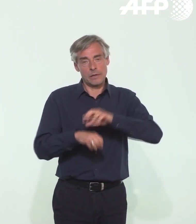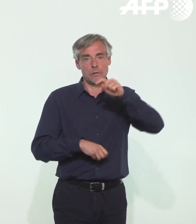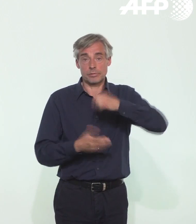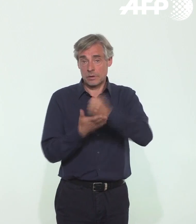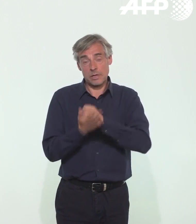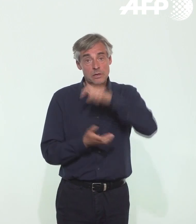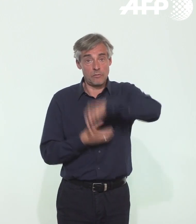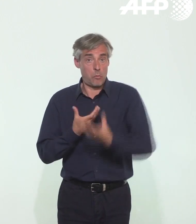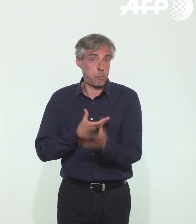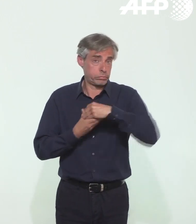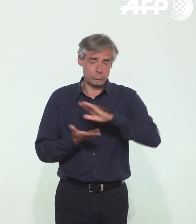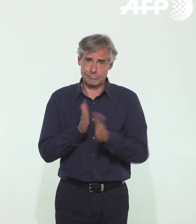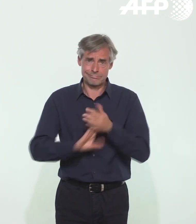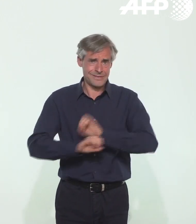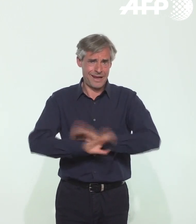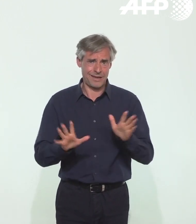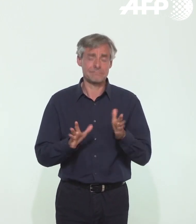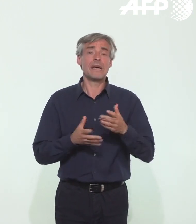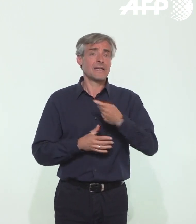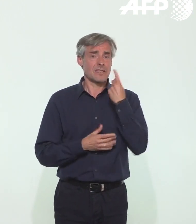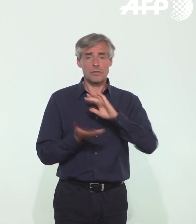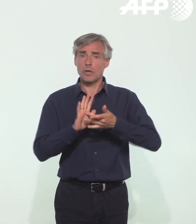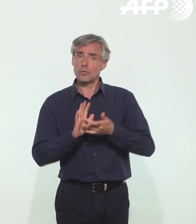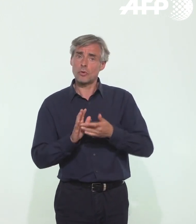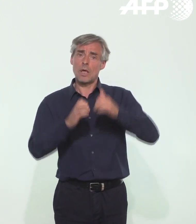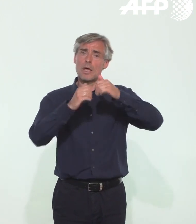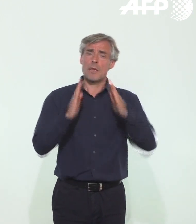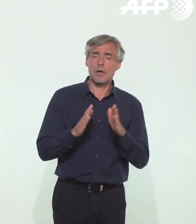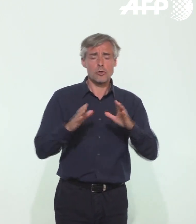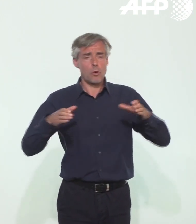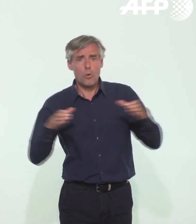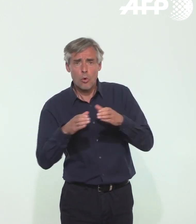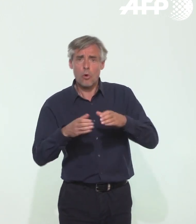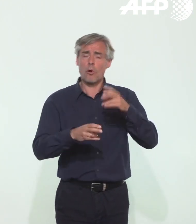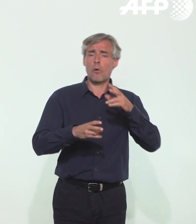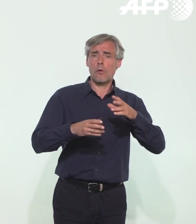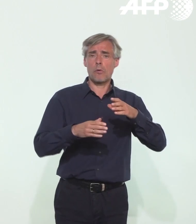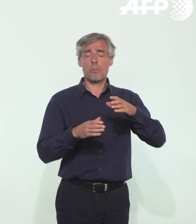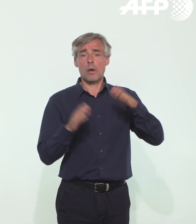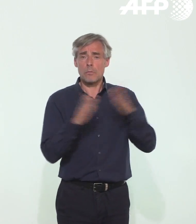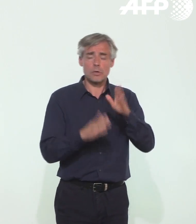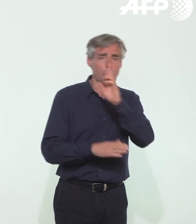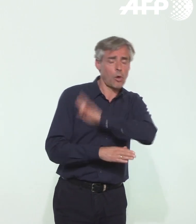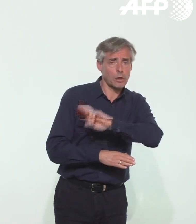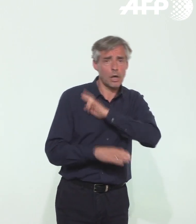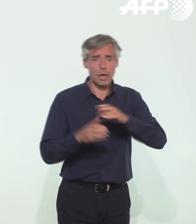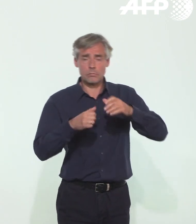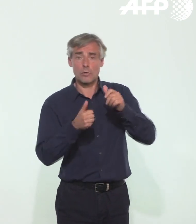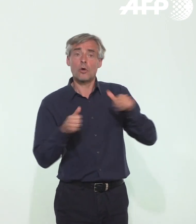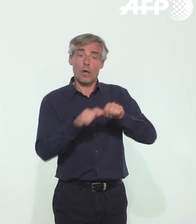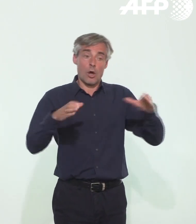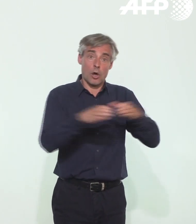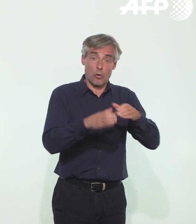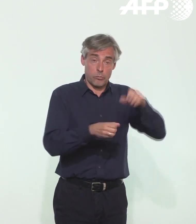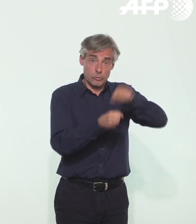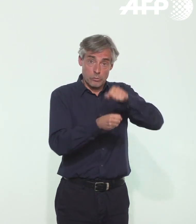particulier, que nous soyons capables de tester tous les hébergements collectifs, toutes les situations où on a besoin de tester autour d'un cluster, autour